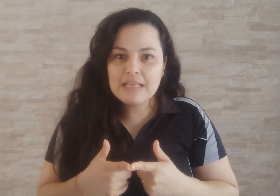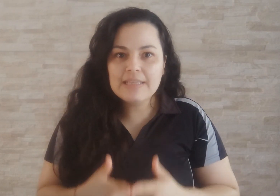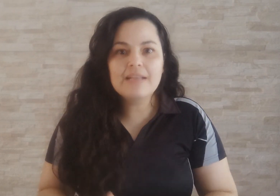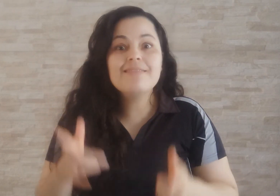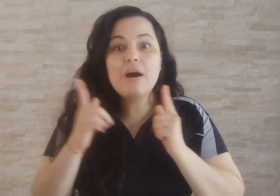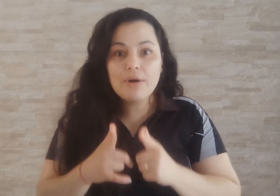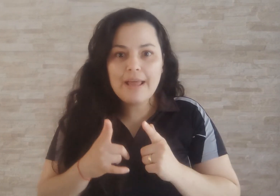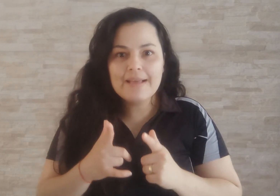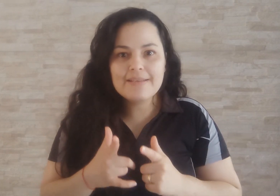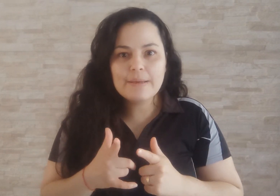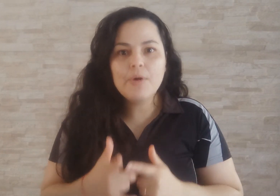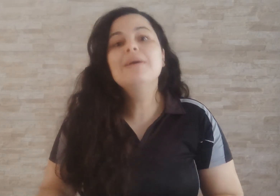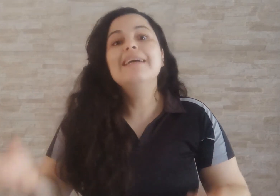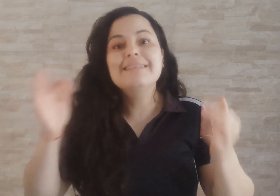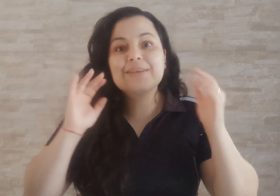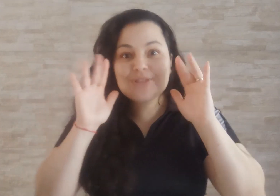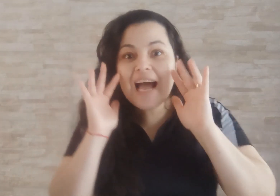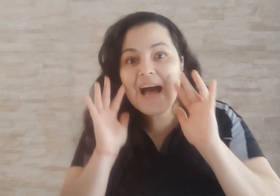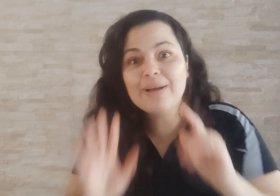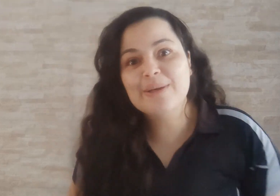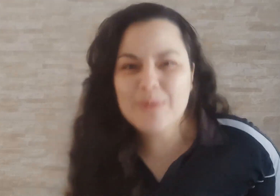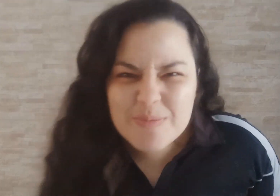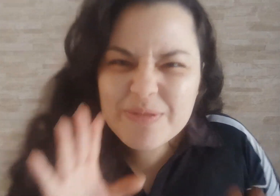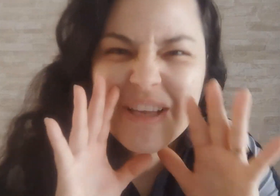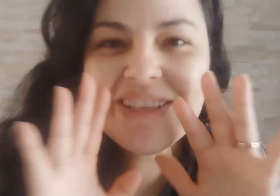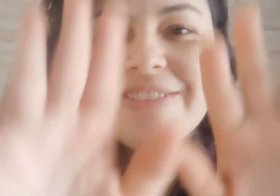calendários, a hora é essa, tá bom? Então tchau, até o próximo vídeo!